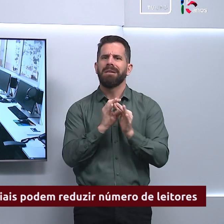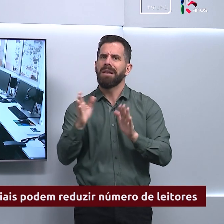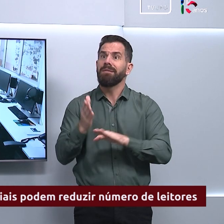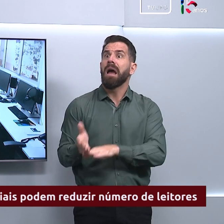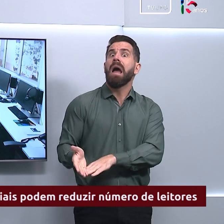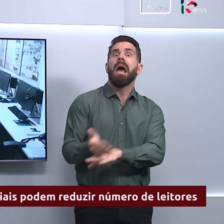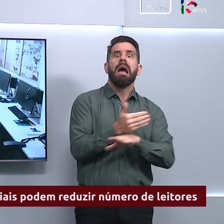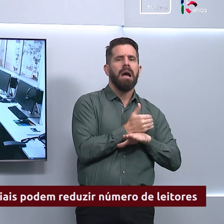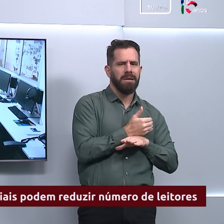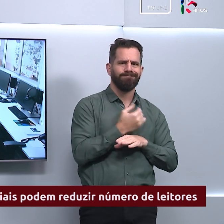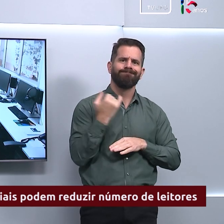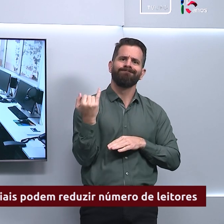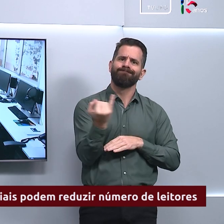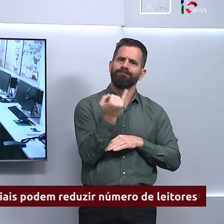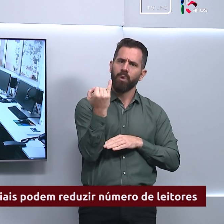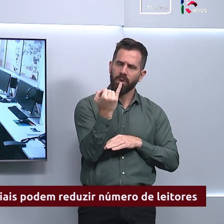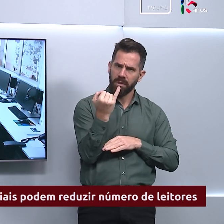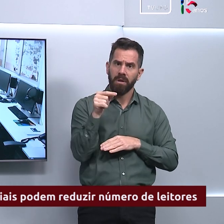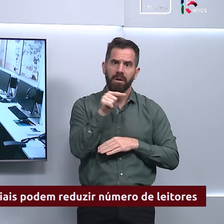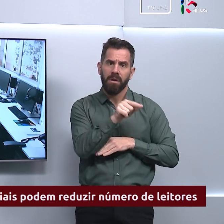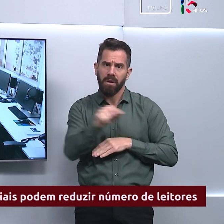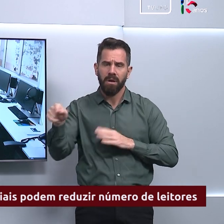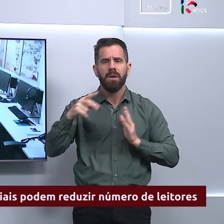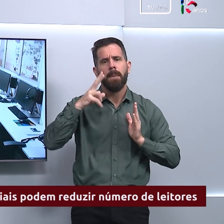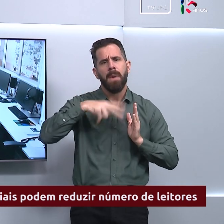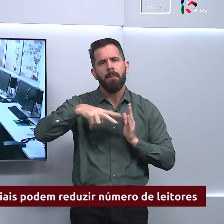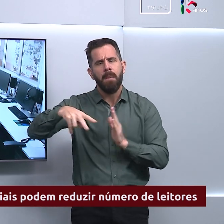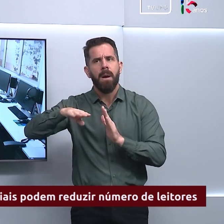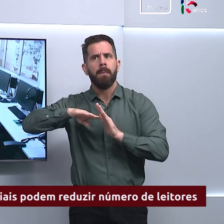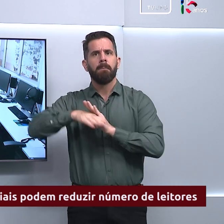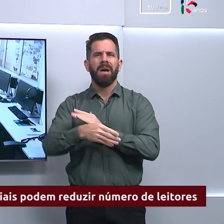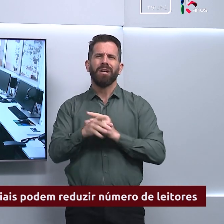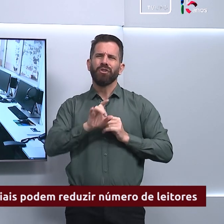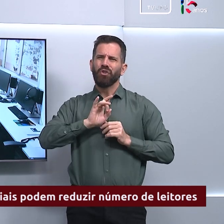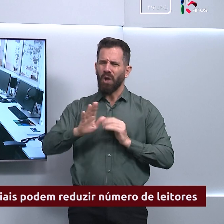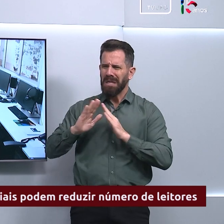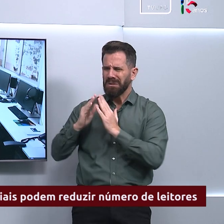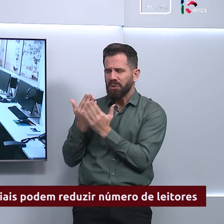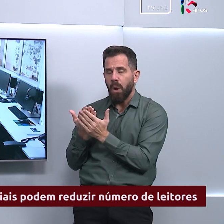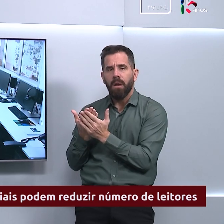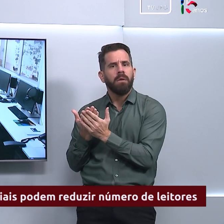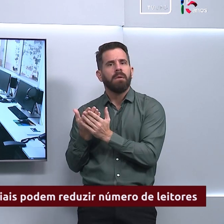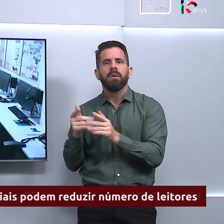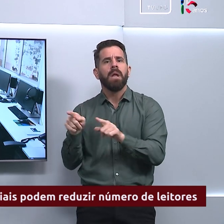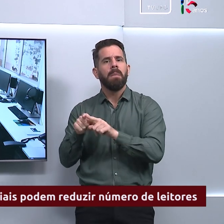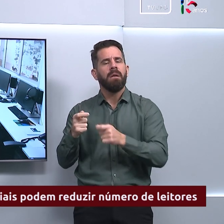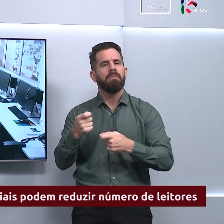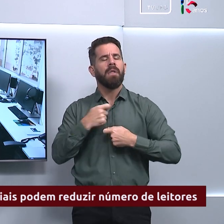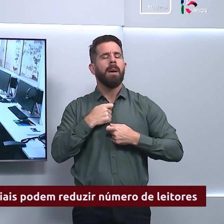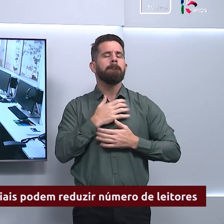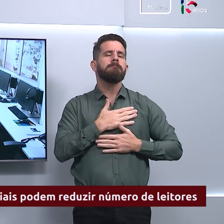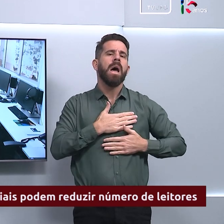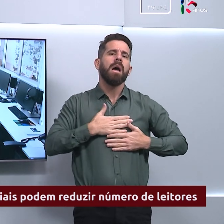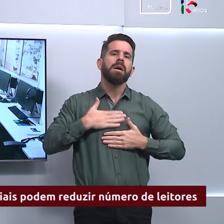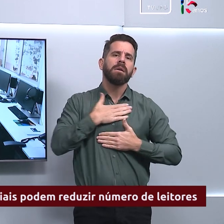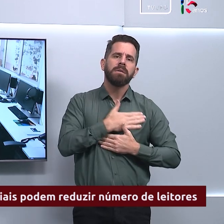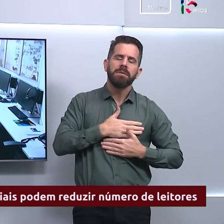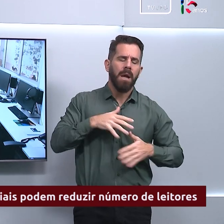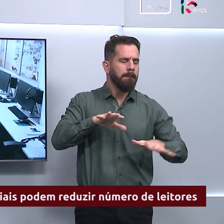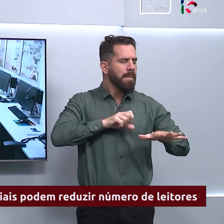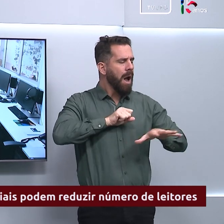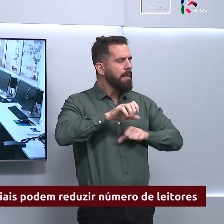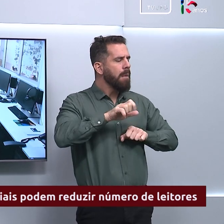tornando-a não apenas uma atividade acadêmica, mas também uma fonte de prazer e enriquecimento pessoal.